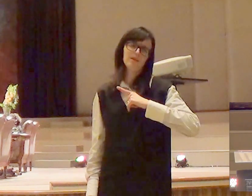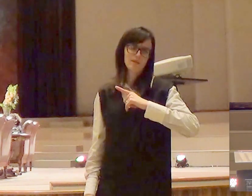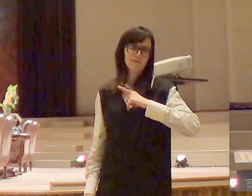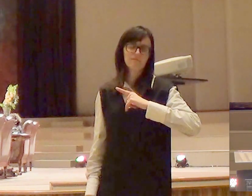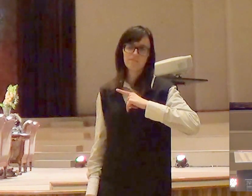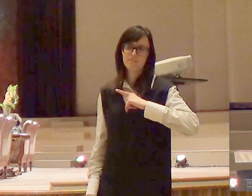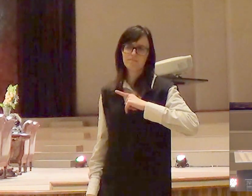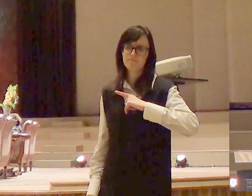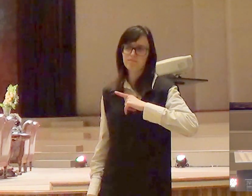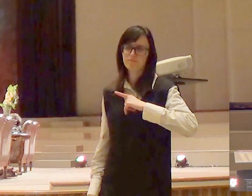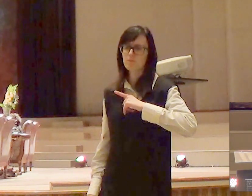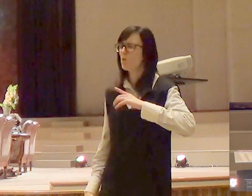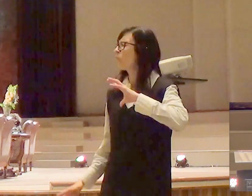todos todos nós